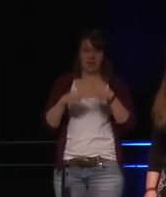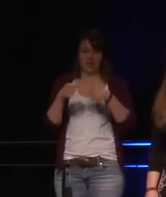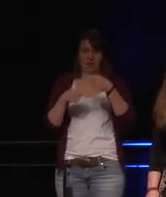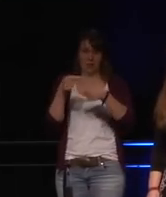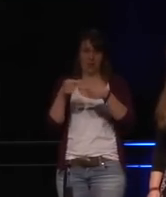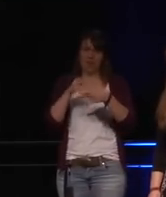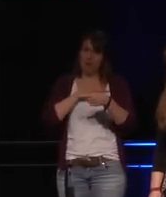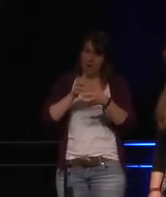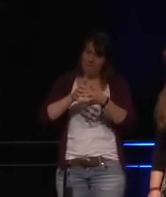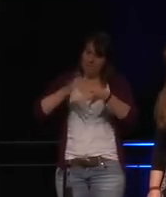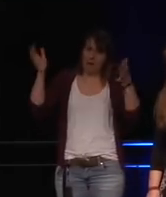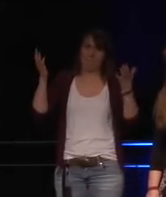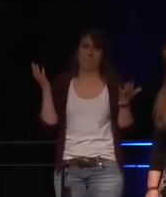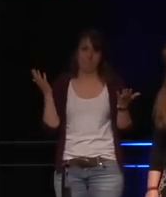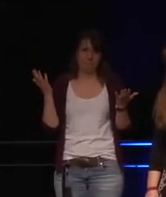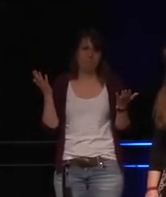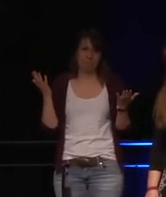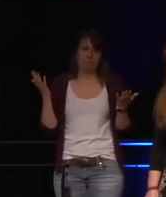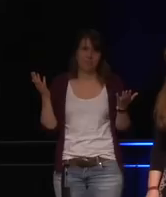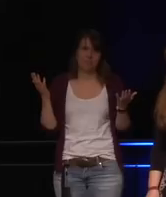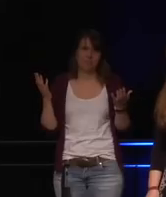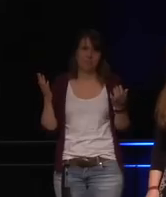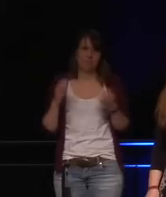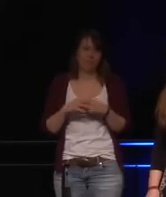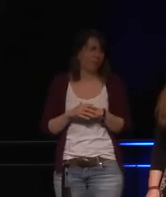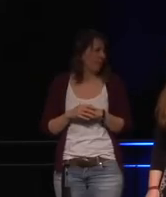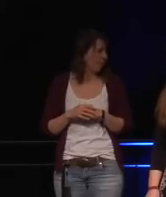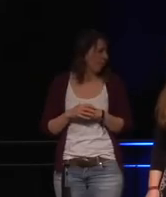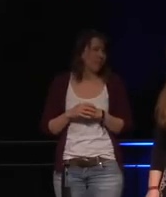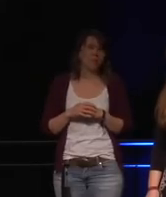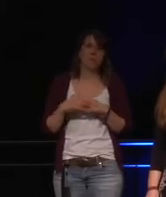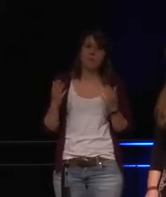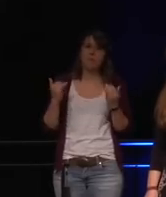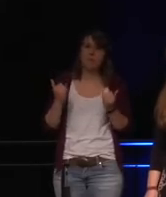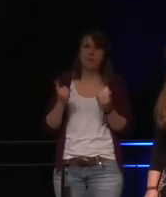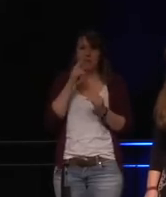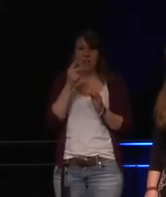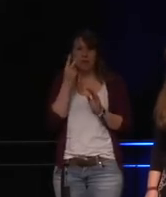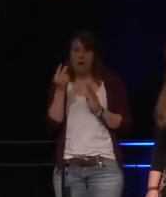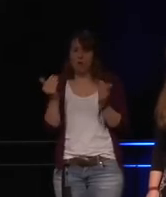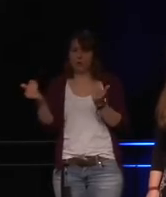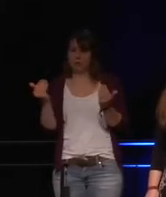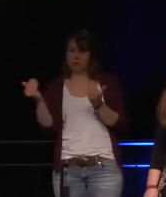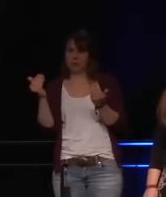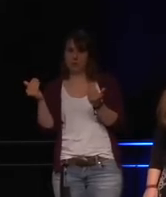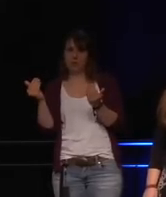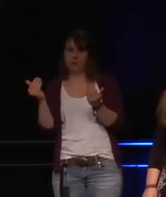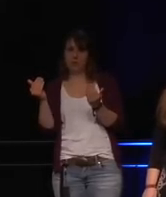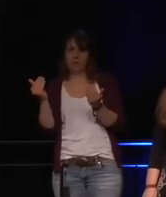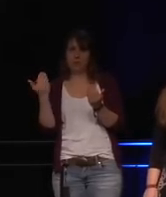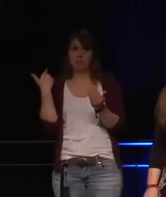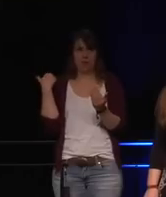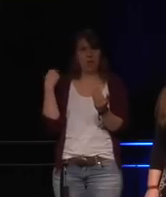Ausgaben, also das wächst wie die Hölle. Die Ausgaben in 2017 sind 17 Prozent gestiegen zum Vorjahr.